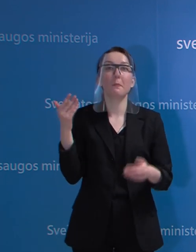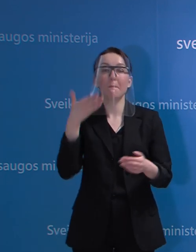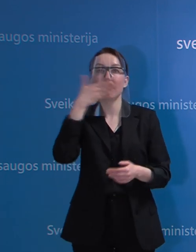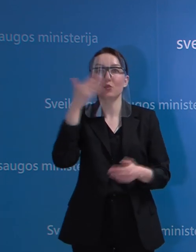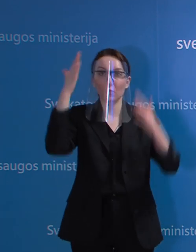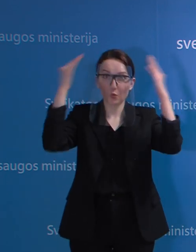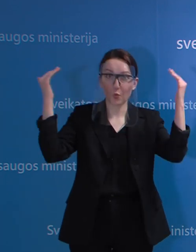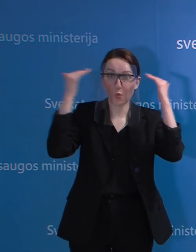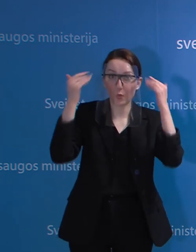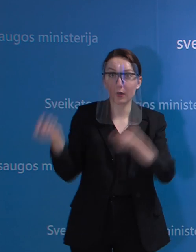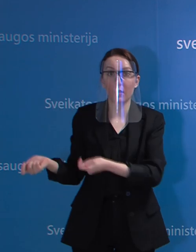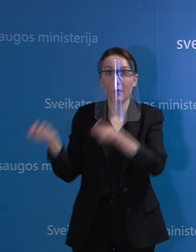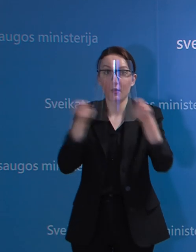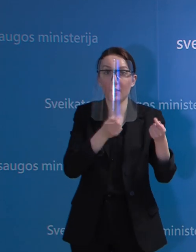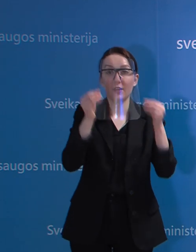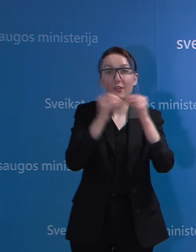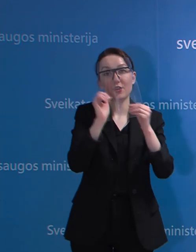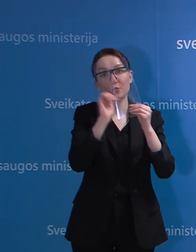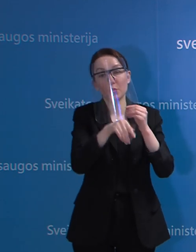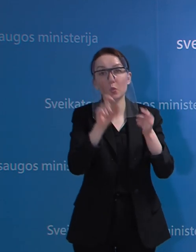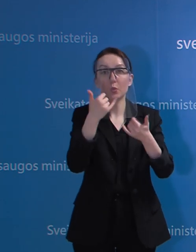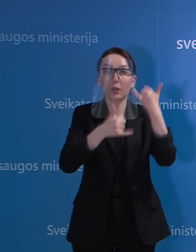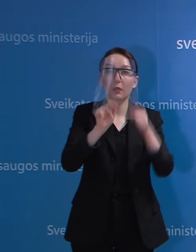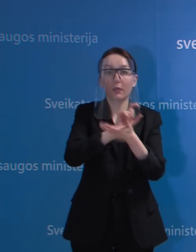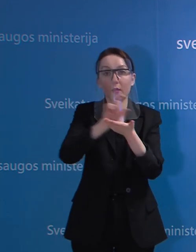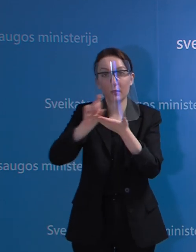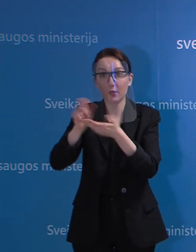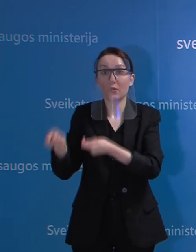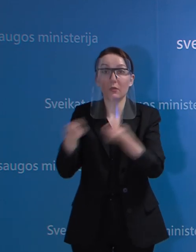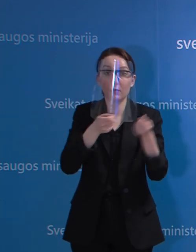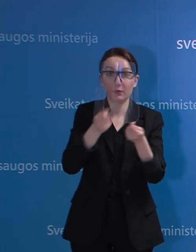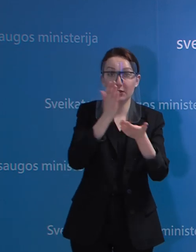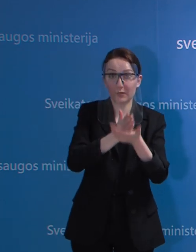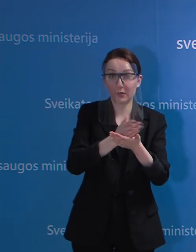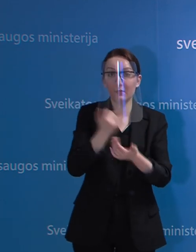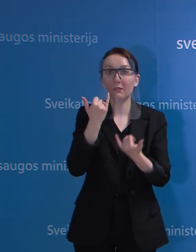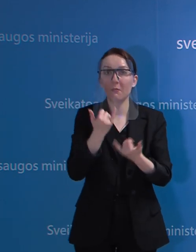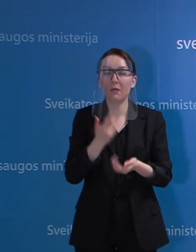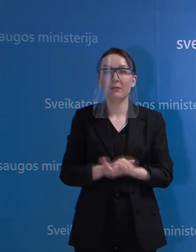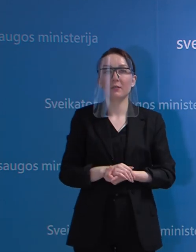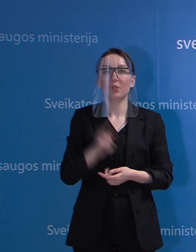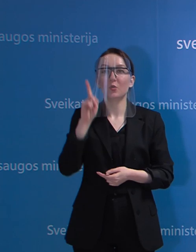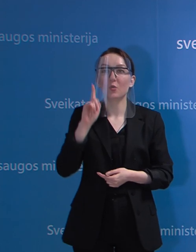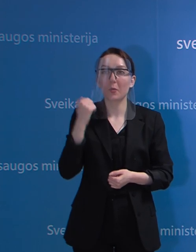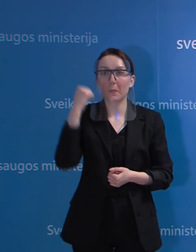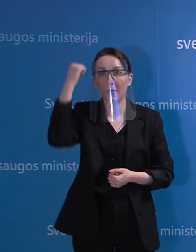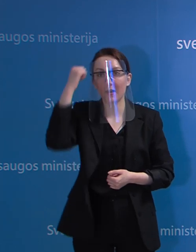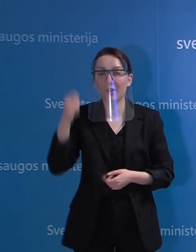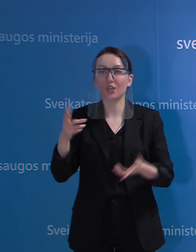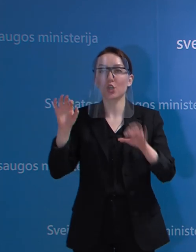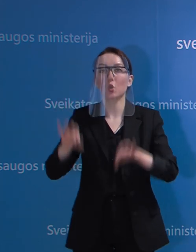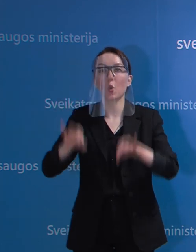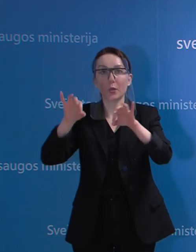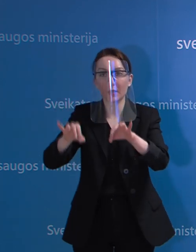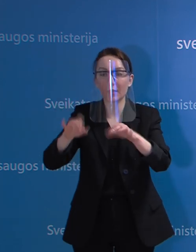pasiekė Lietuvą 10 tūkstančių regentų ir tikrai noriu dar kartą padėkoti ir logistikos